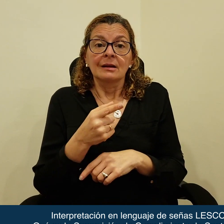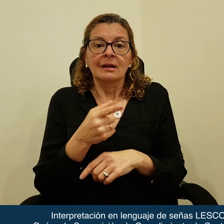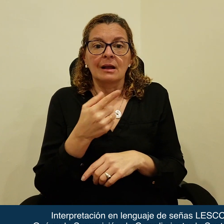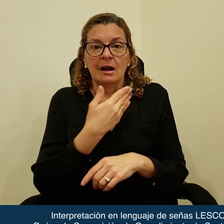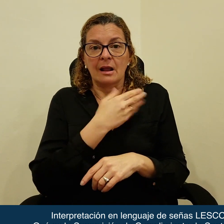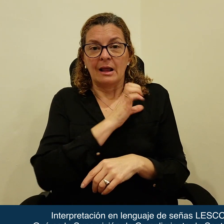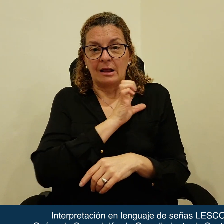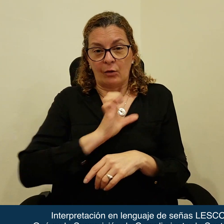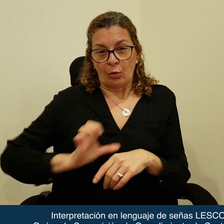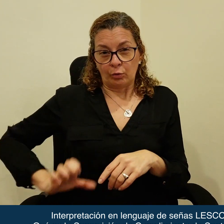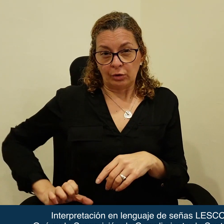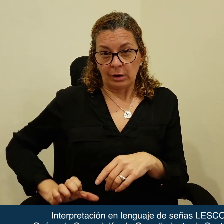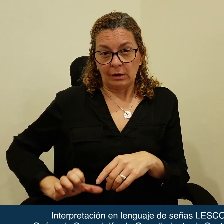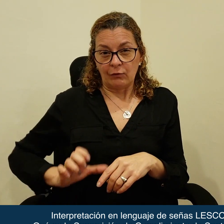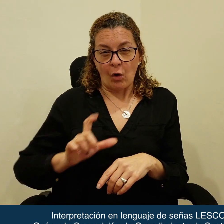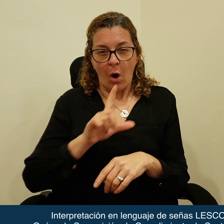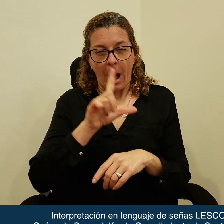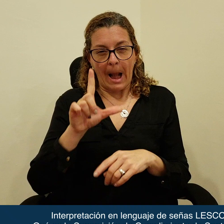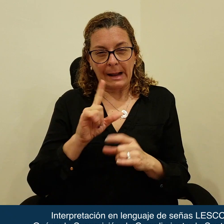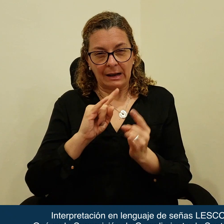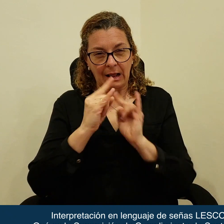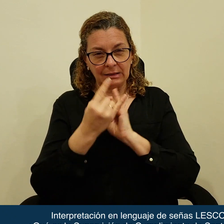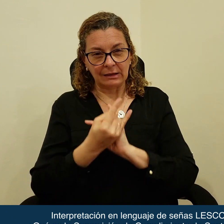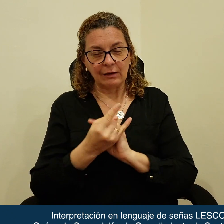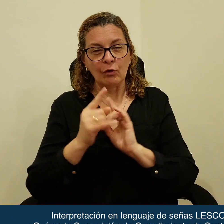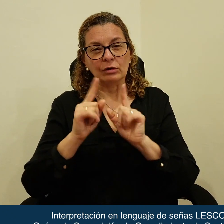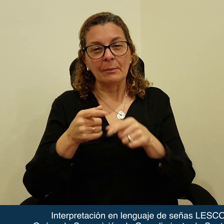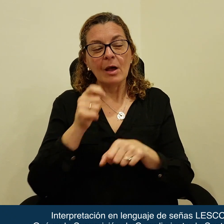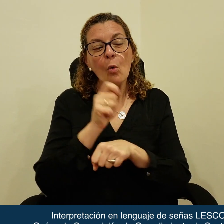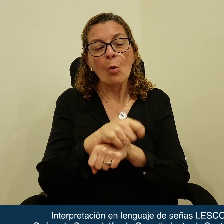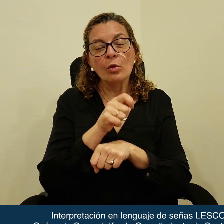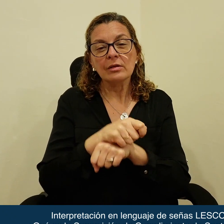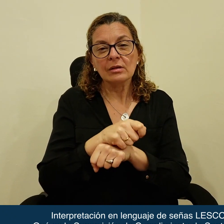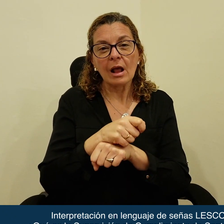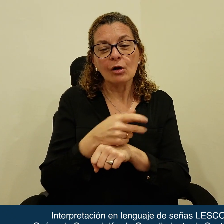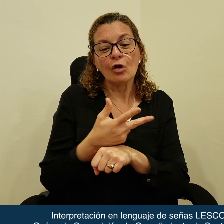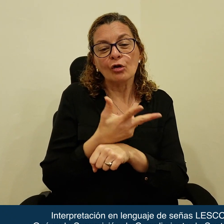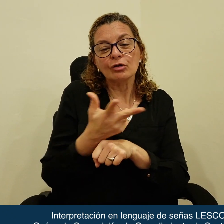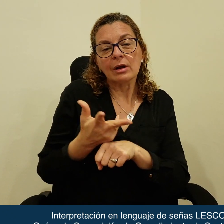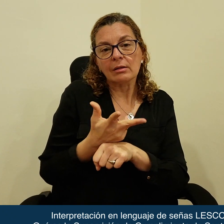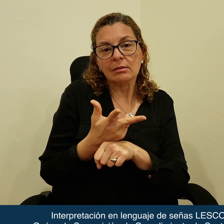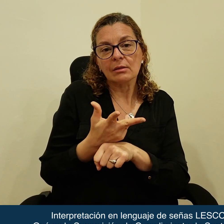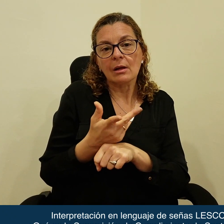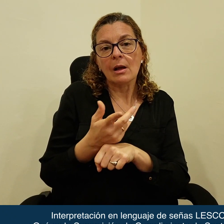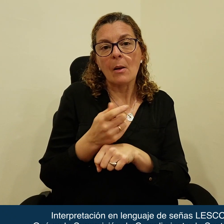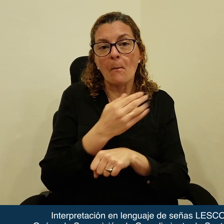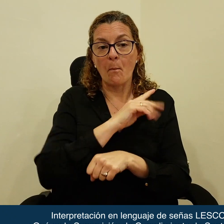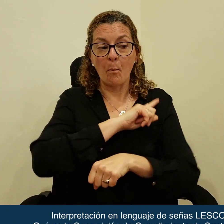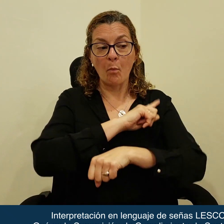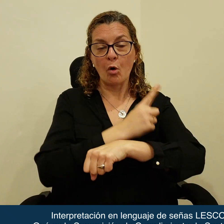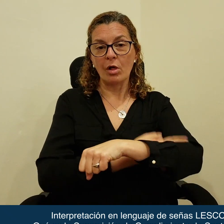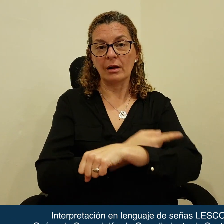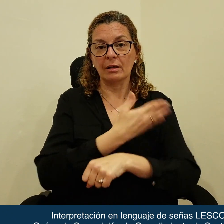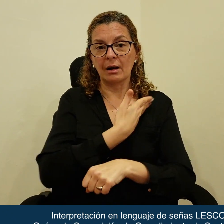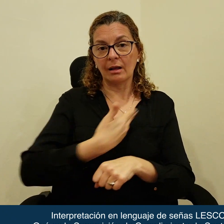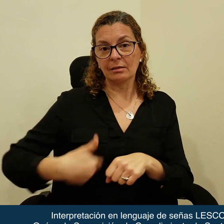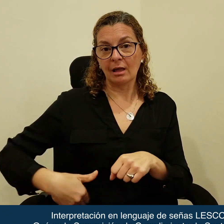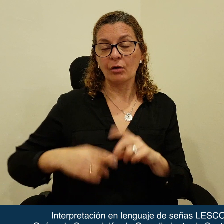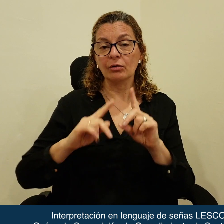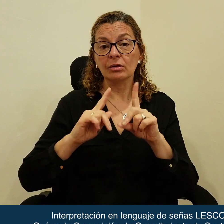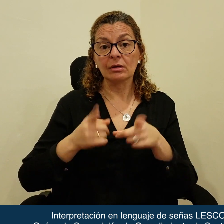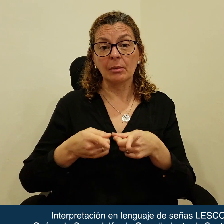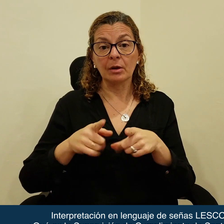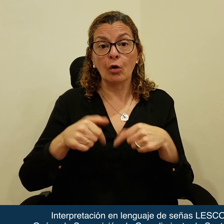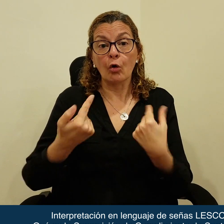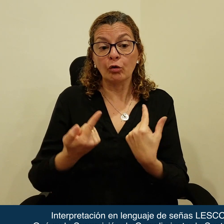Ejecutivo, el Legislativo, el Judicial u otras ramas del poder del Estado, así como